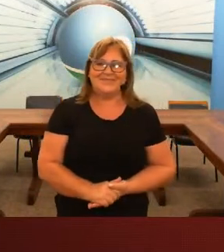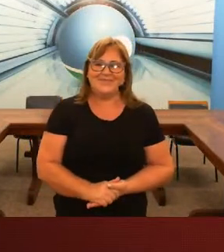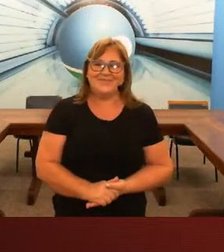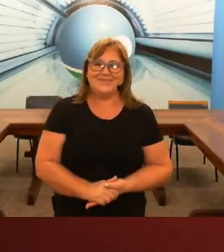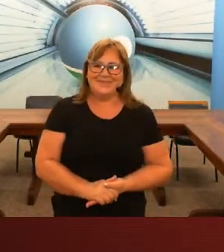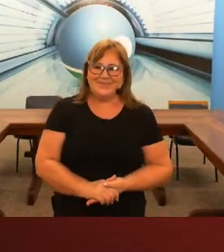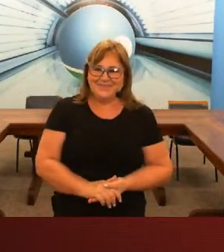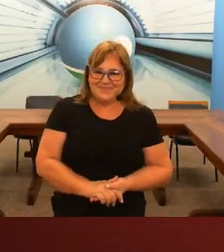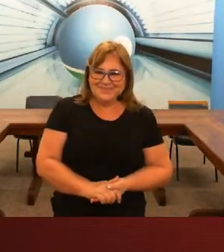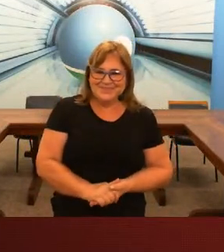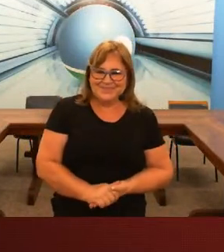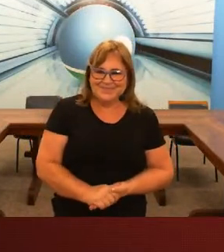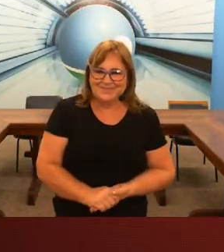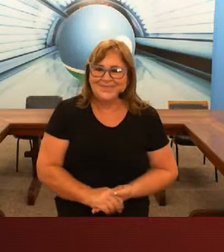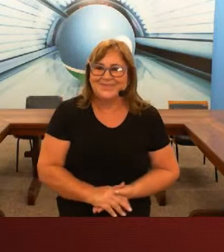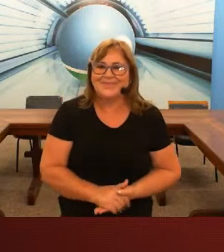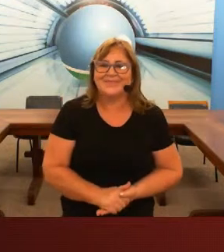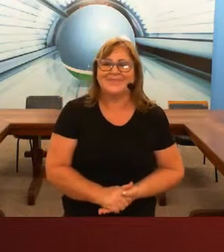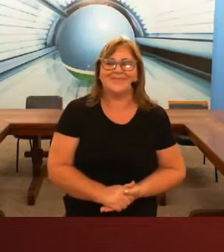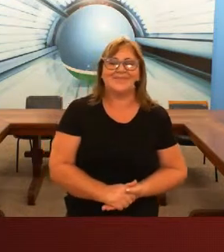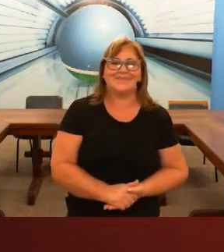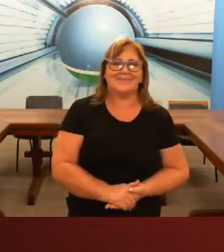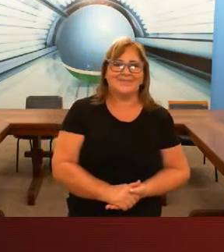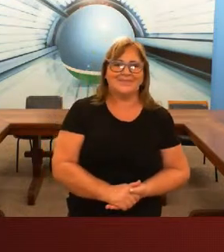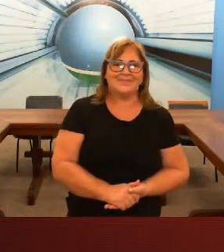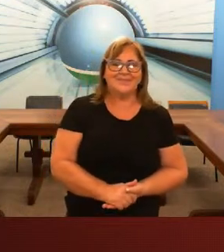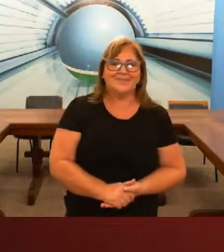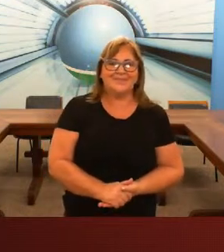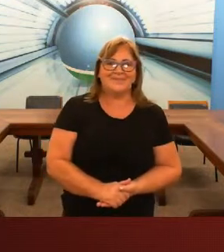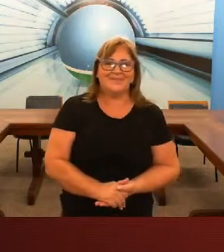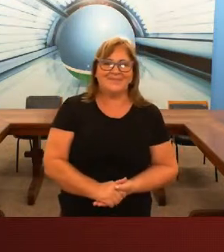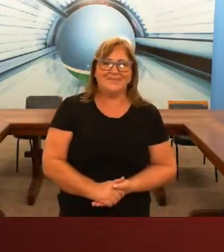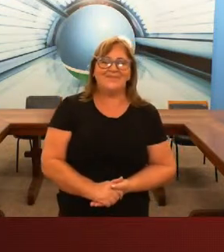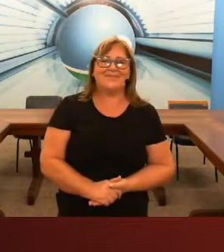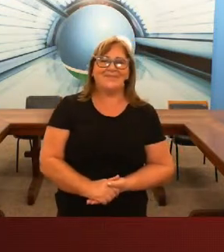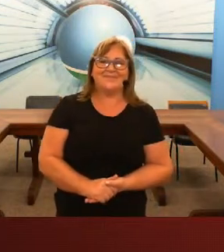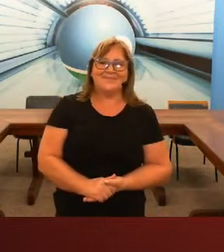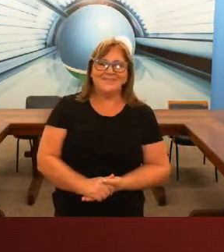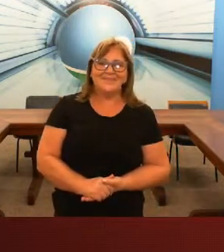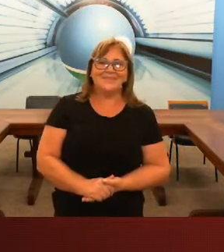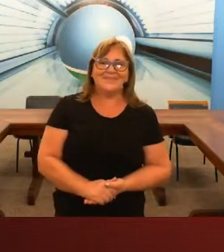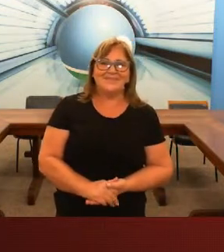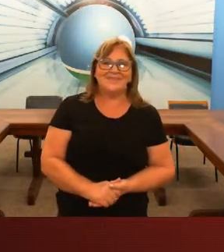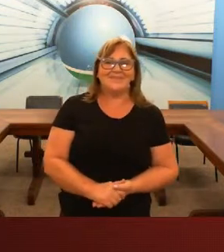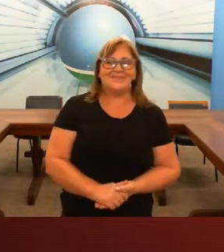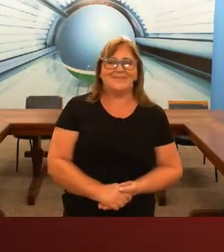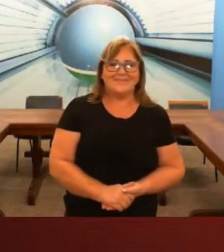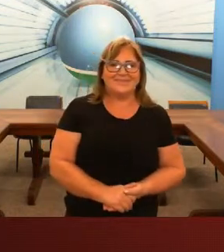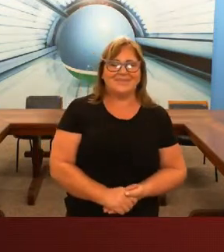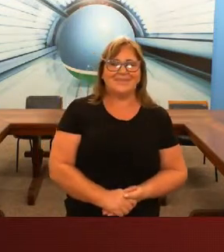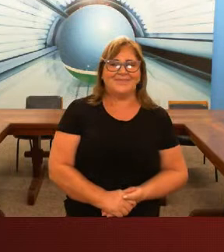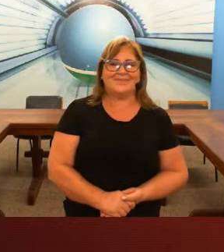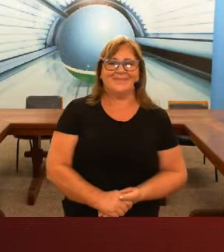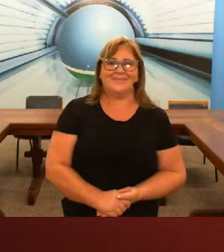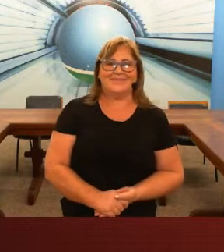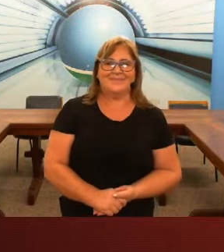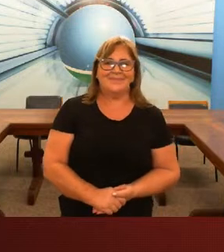encantada eu acredito que o pessoal deve estar treinando aí em casa né e agora não mais vai passar